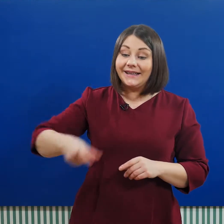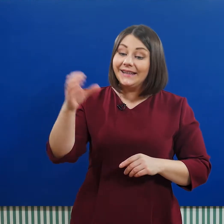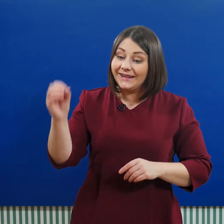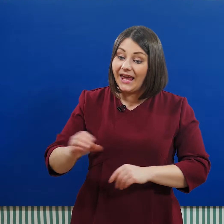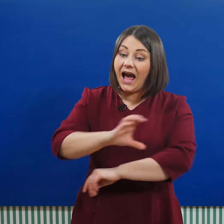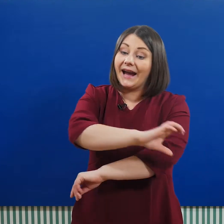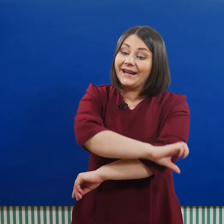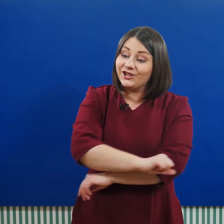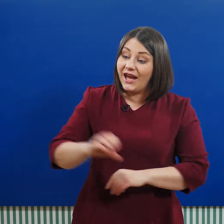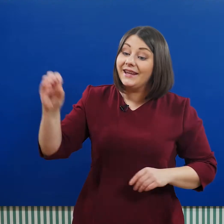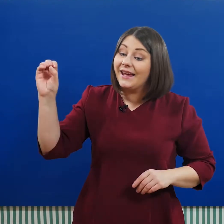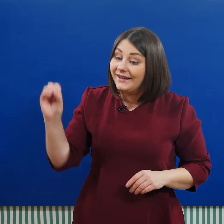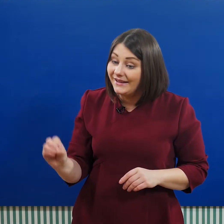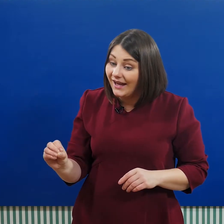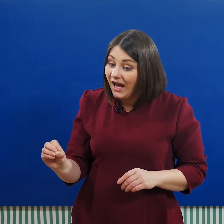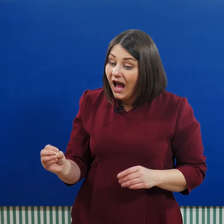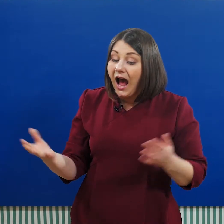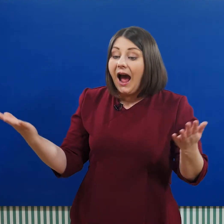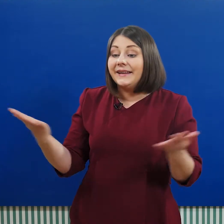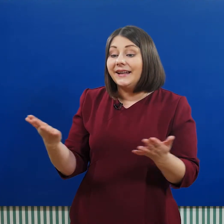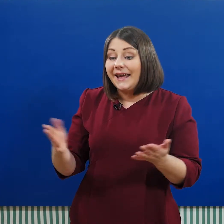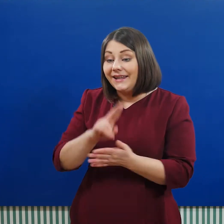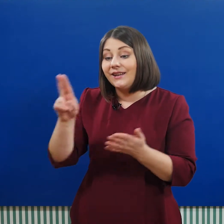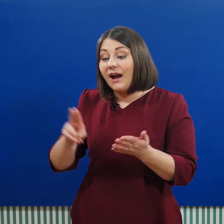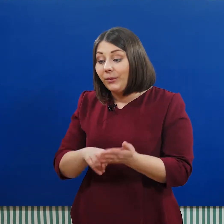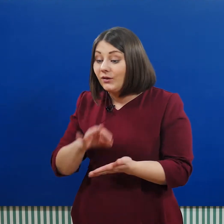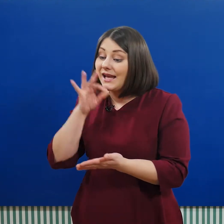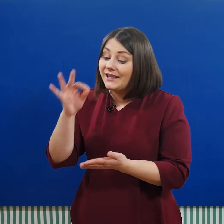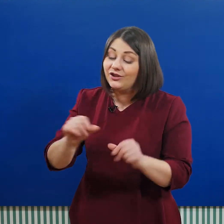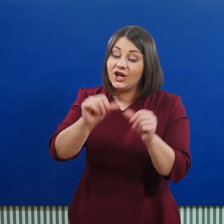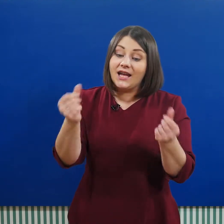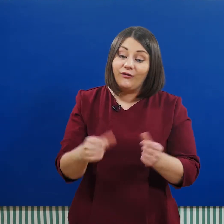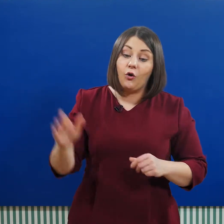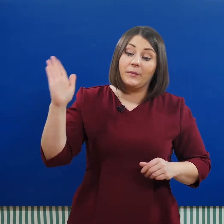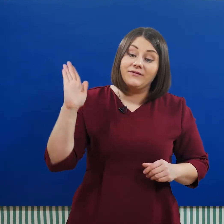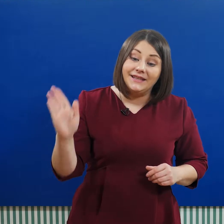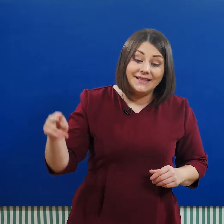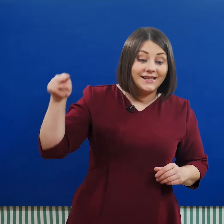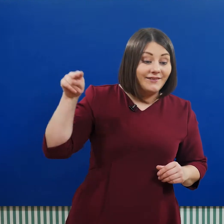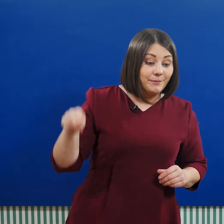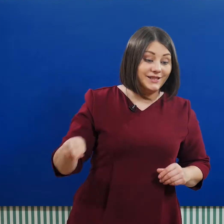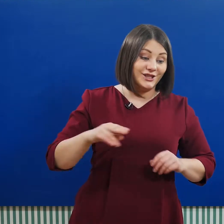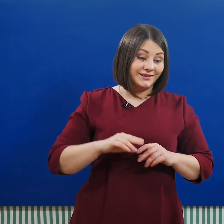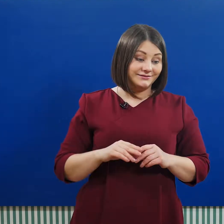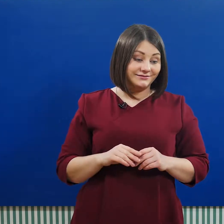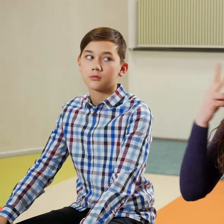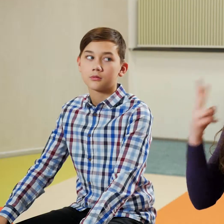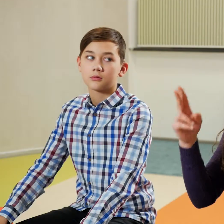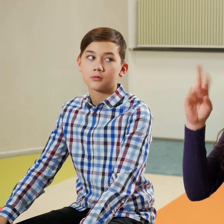Реке окончание «е». А на какие вопросы отвечает форма винительного падежа? Видеть